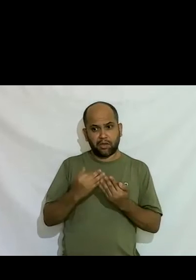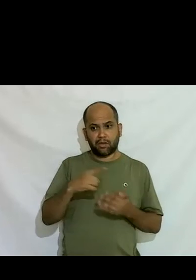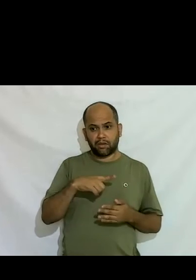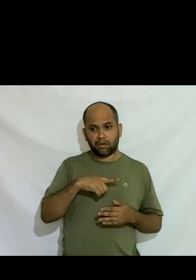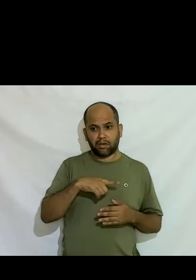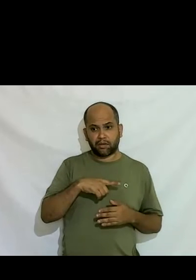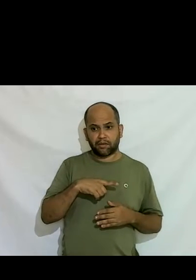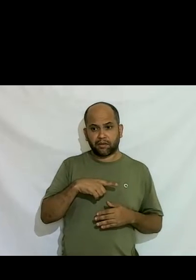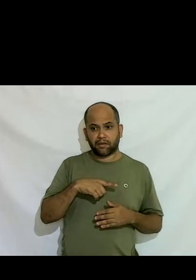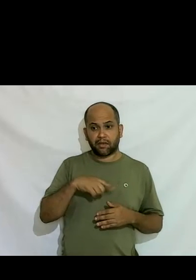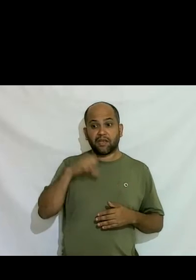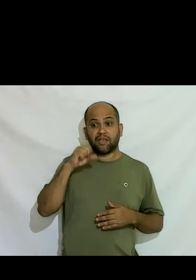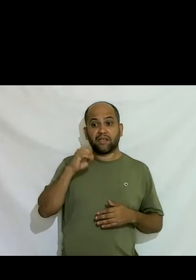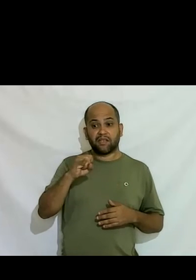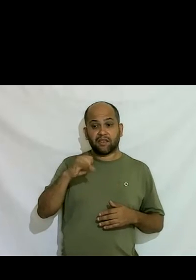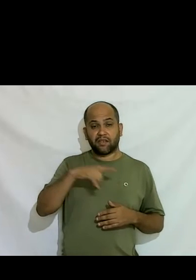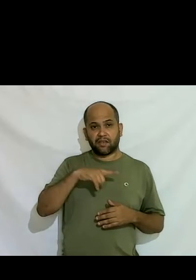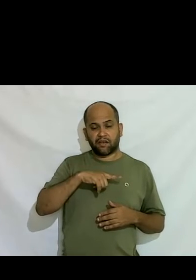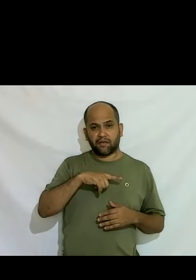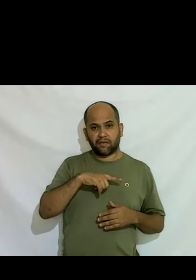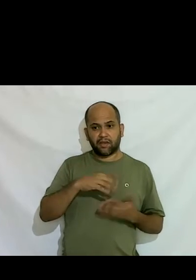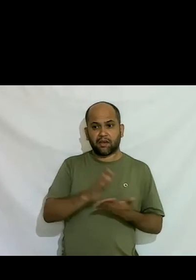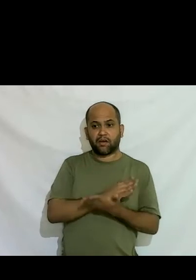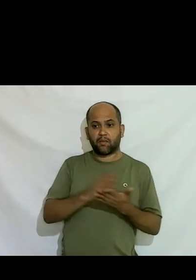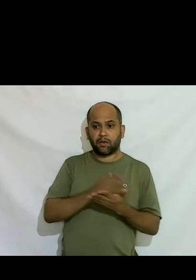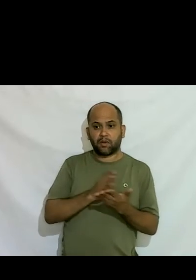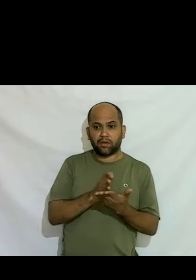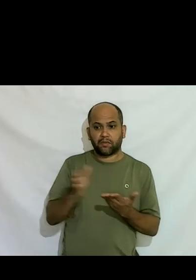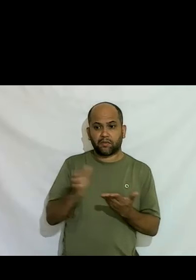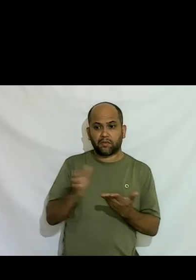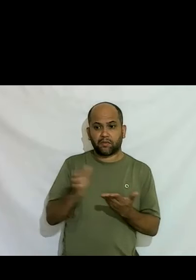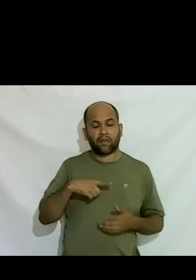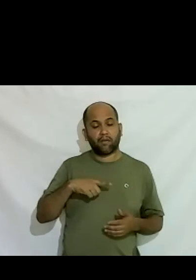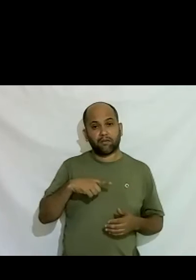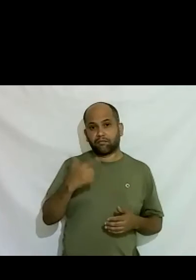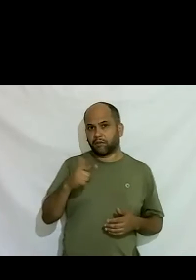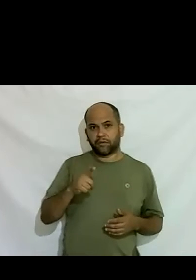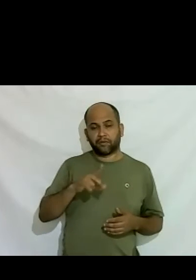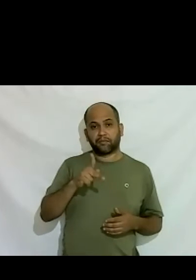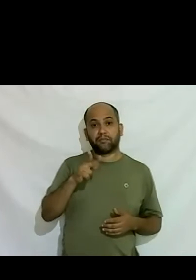tiver alguma coisa fora daí ele já já não tem os privilégios todos né